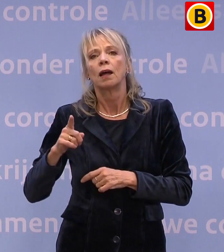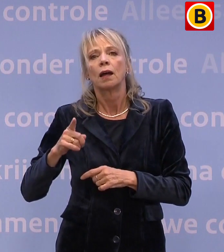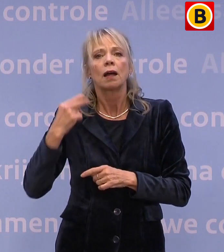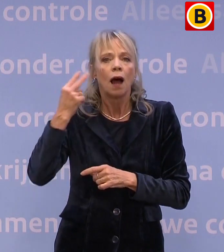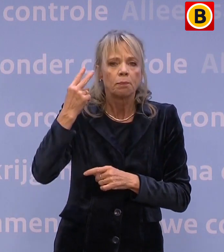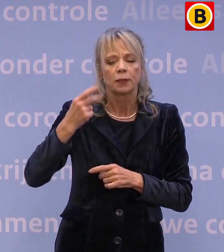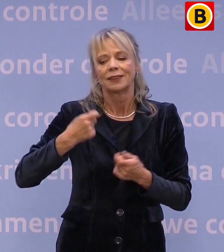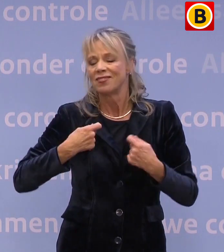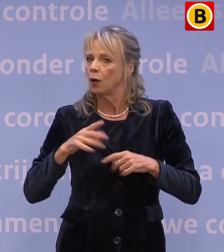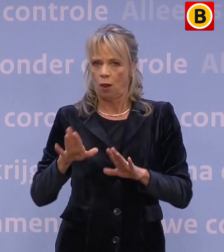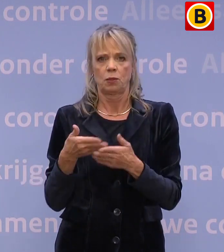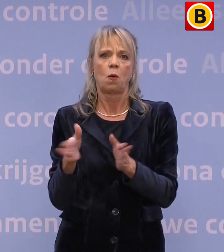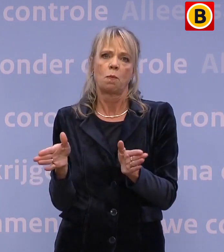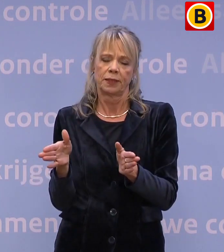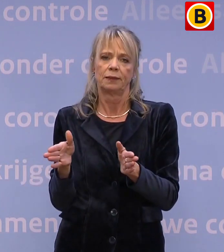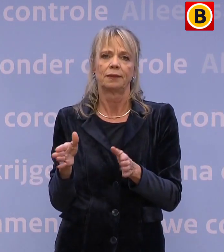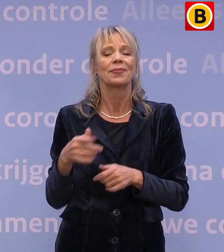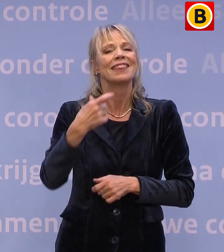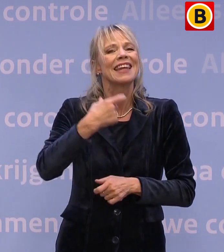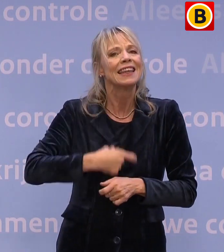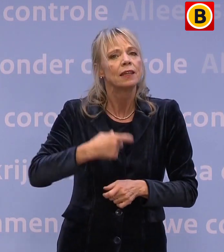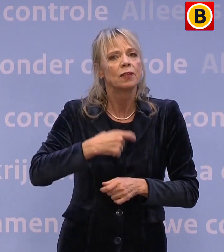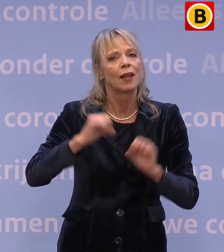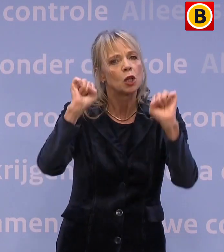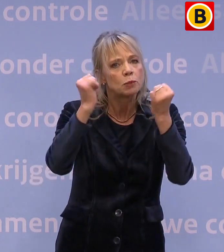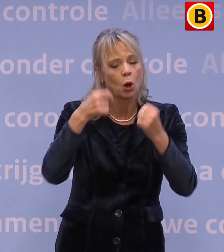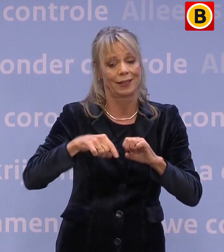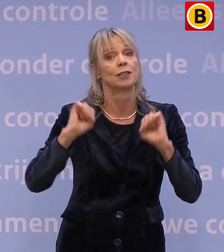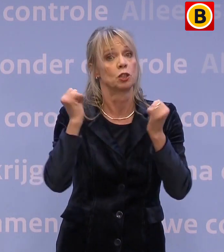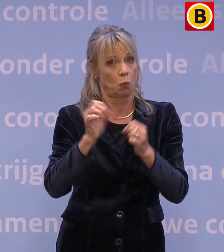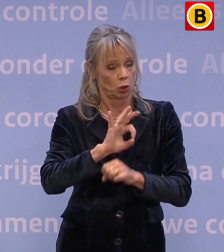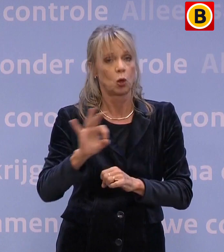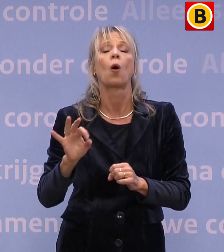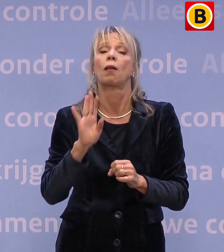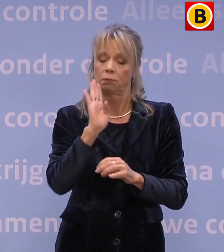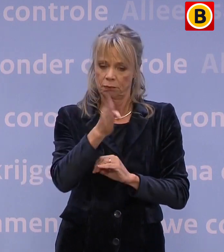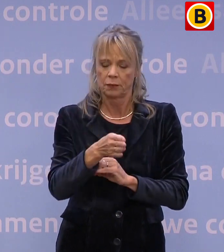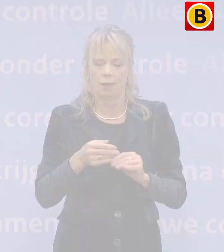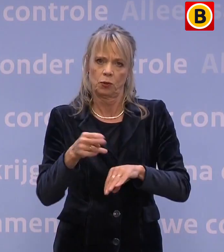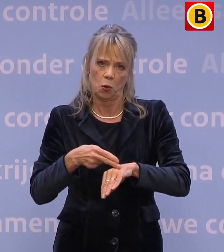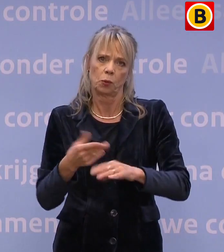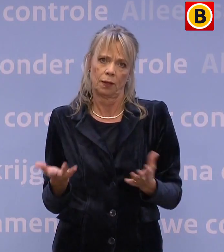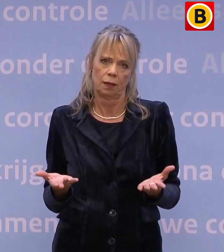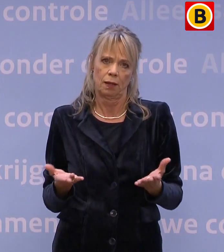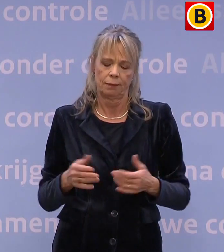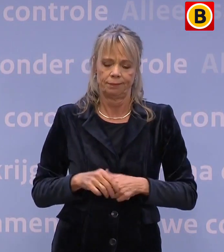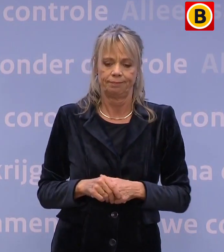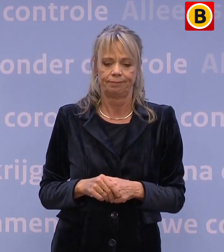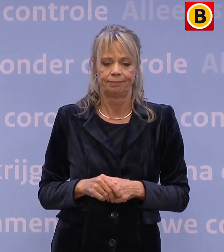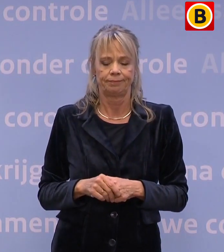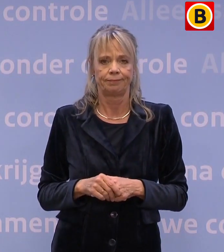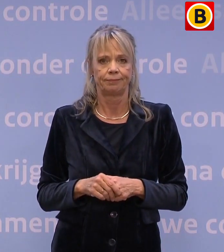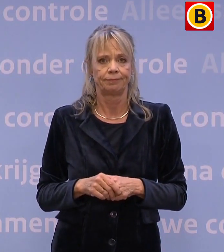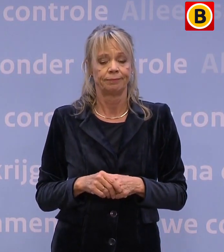individueel sporten in de sportscholen blijft mogelijk. Groepslessen kunnen niet doorgaan. In het